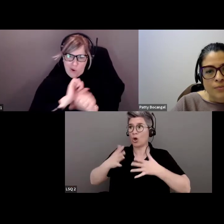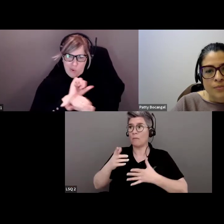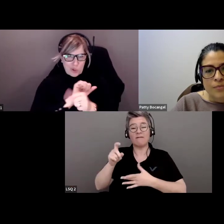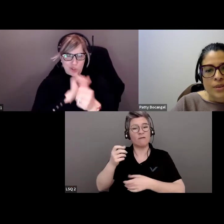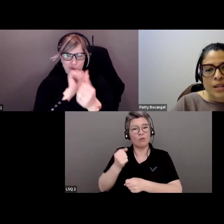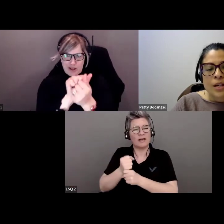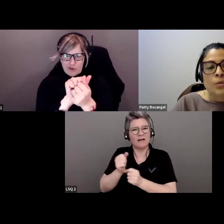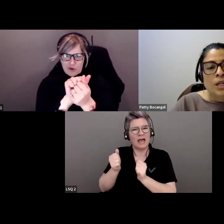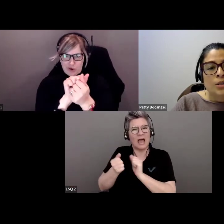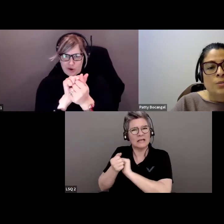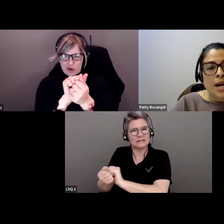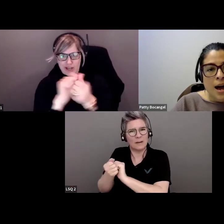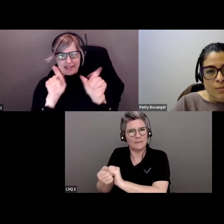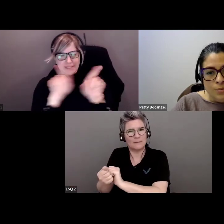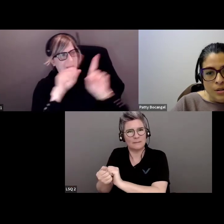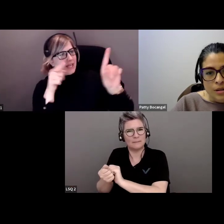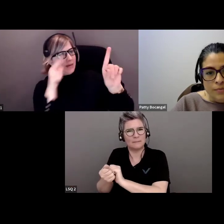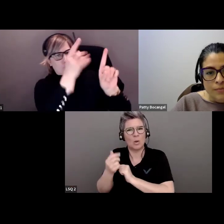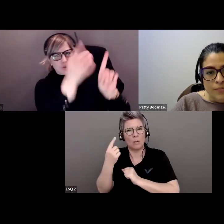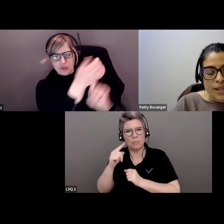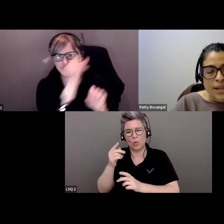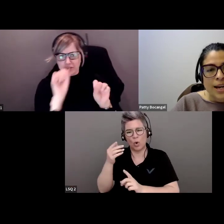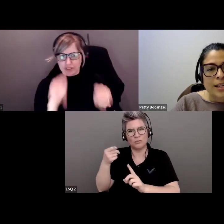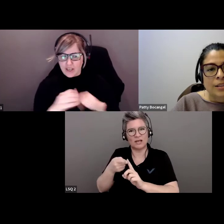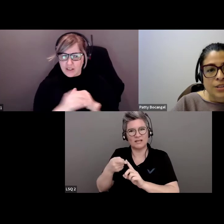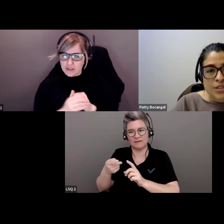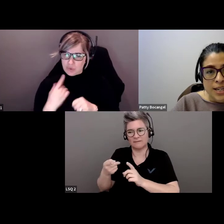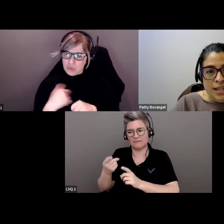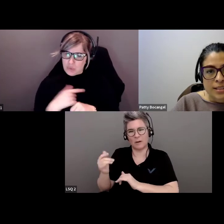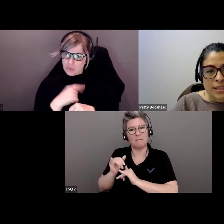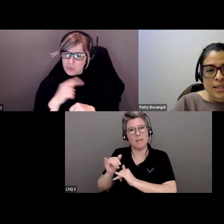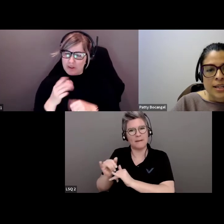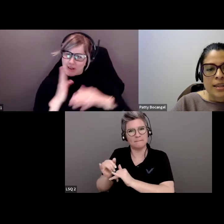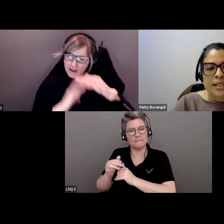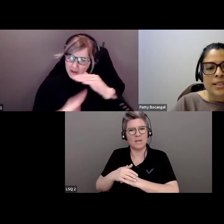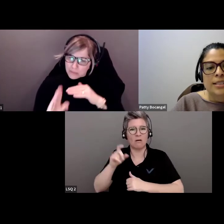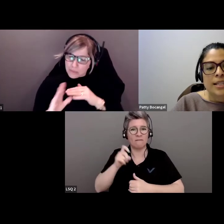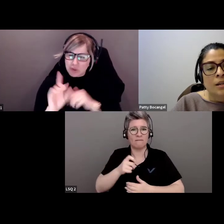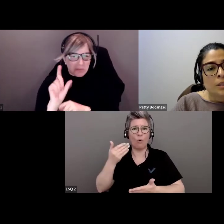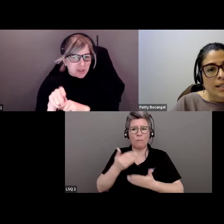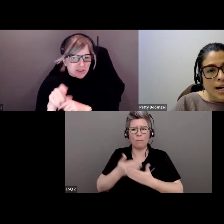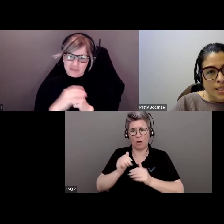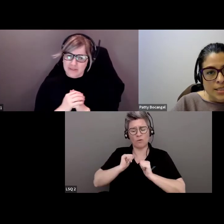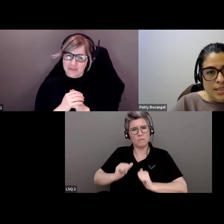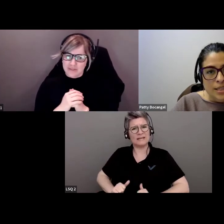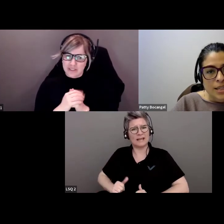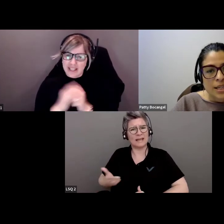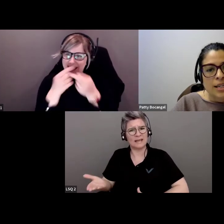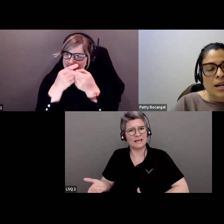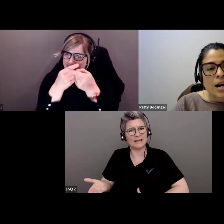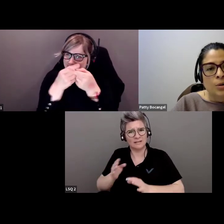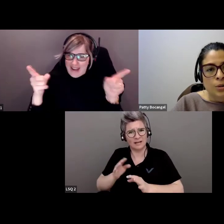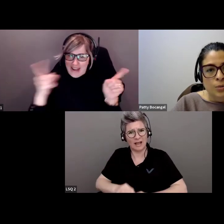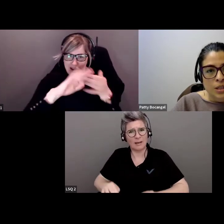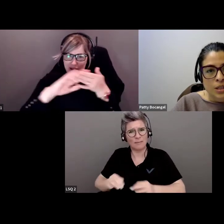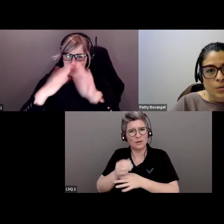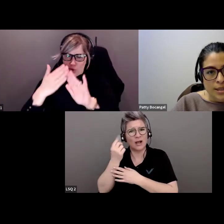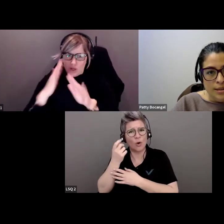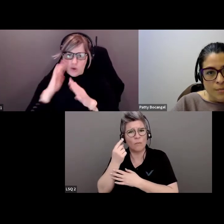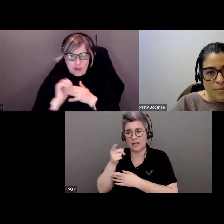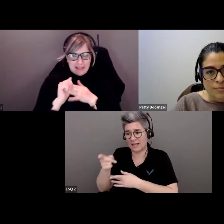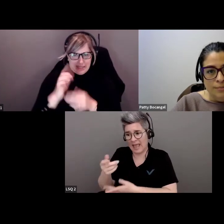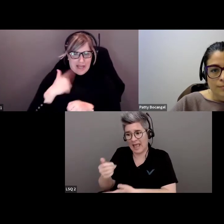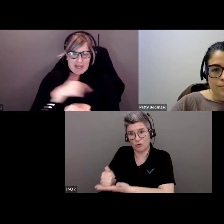travailler ensemble pour atteindre un objectif commun. Nous devons faire preuve d'humilité et comprendre qu'elles nous